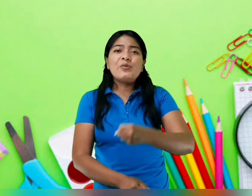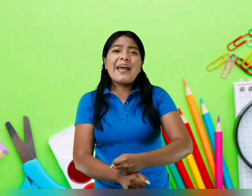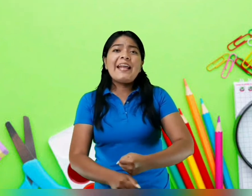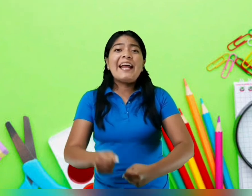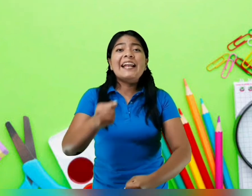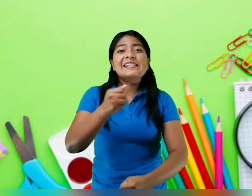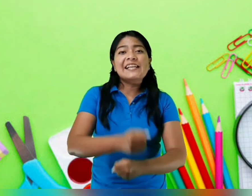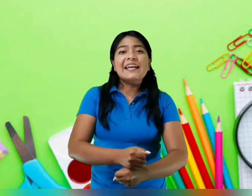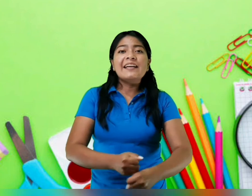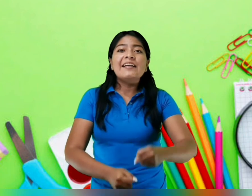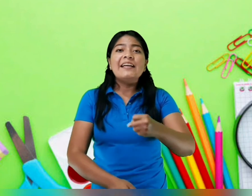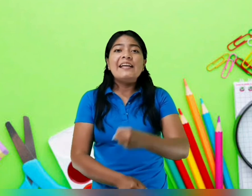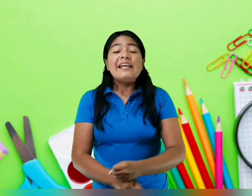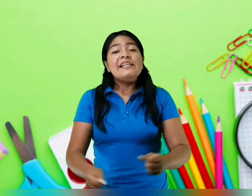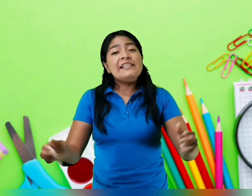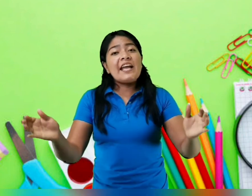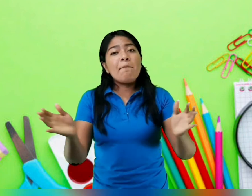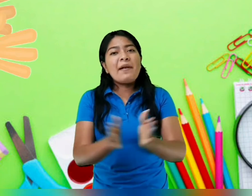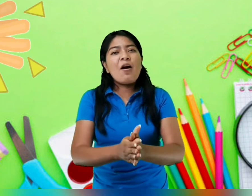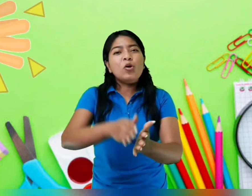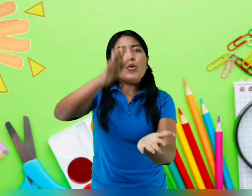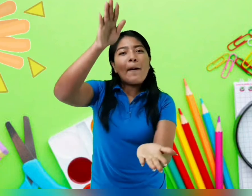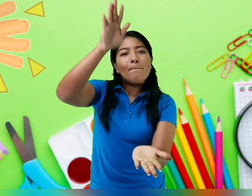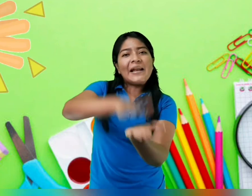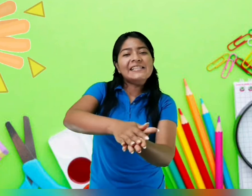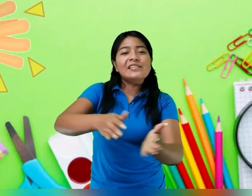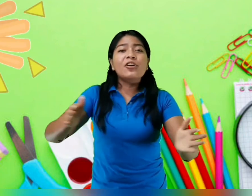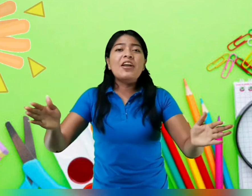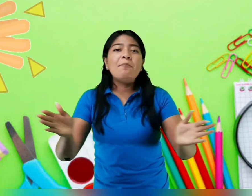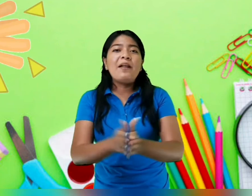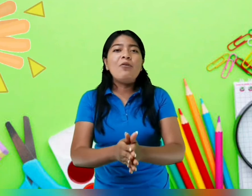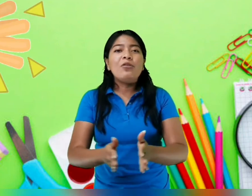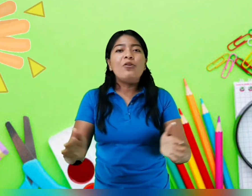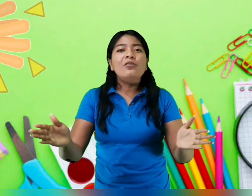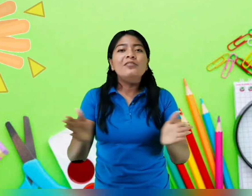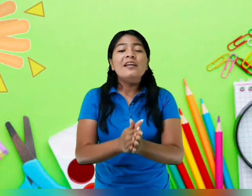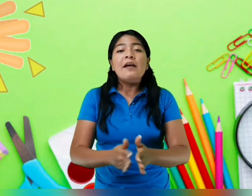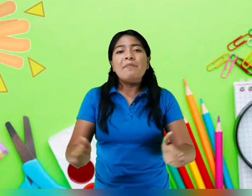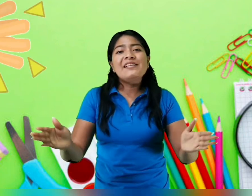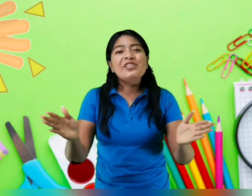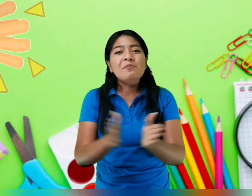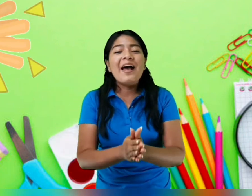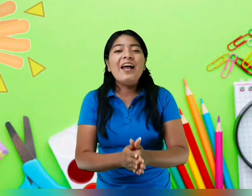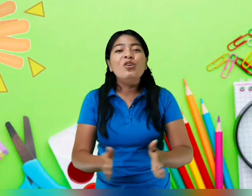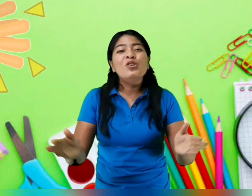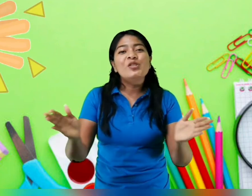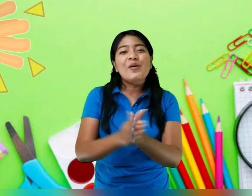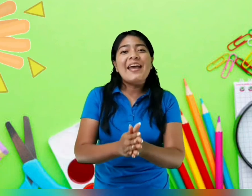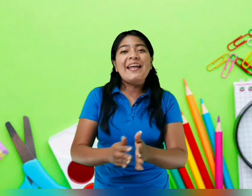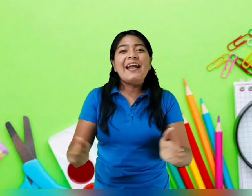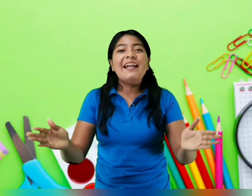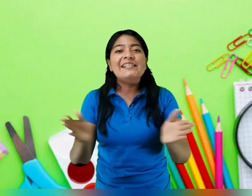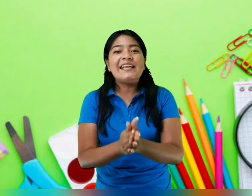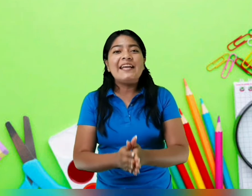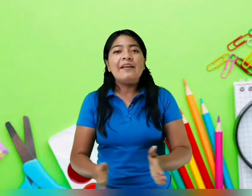suenan así. Si aplaudo, aplasto y aplaudo. Mis dos manos suenan así.